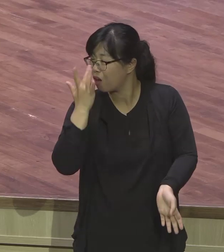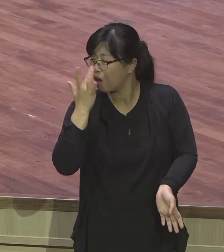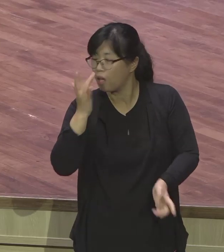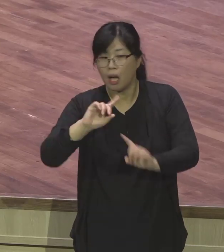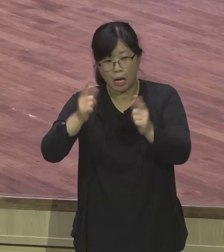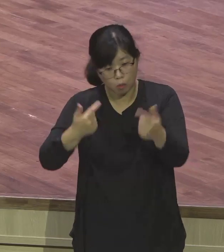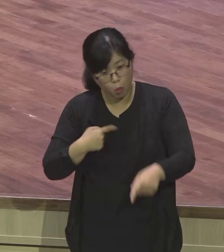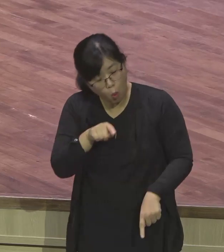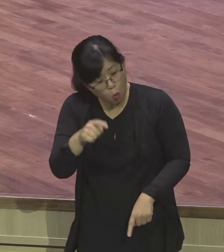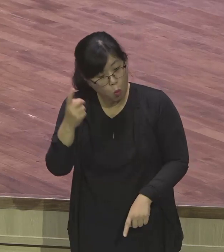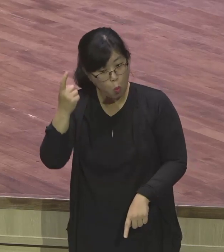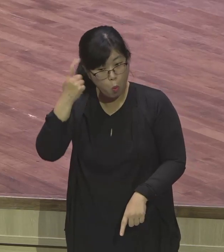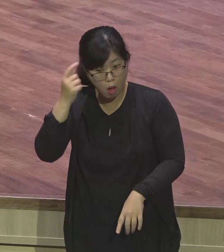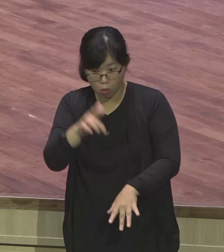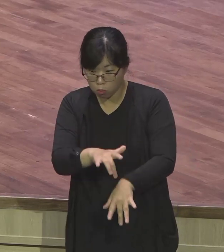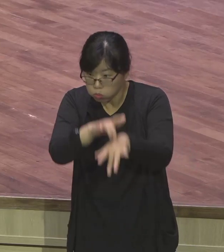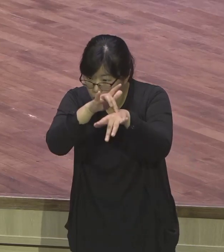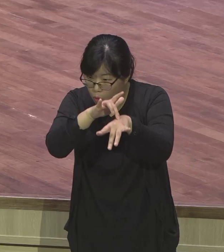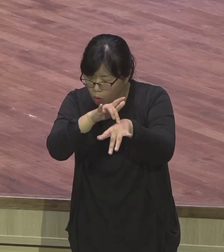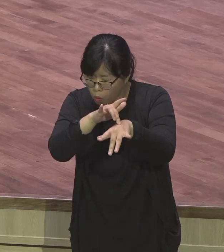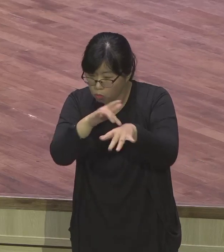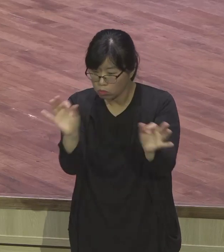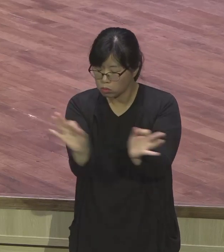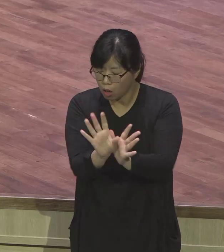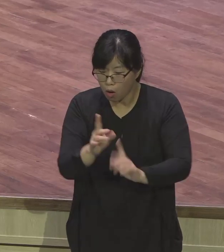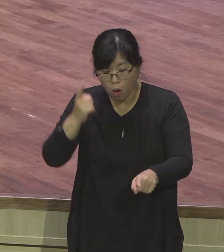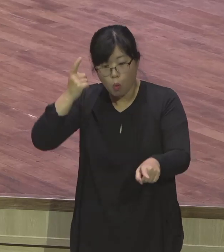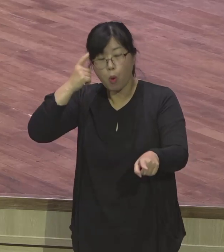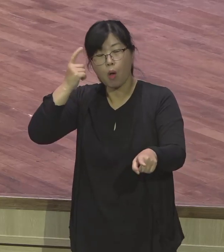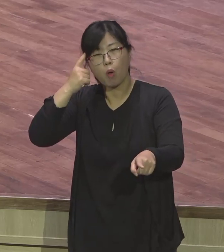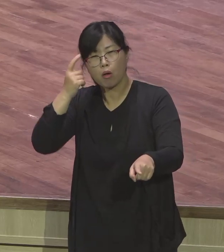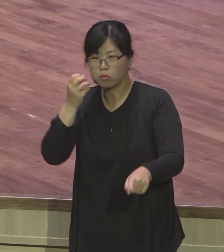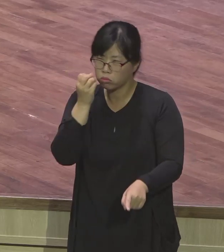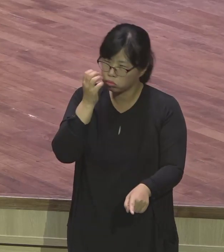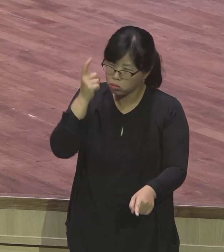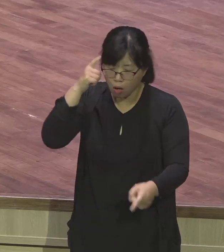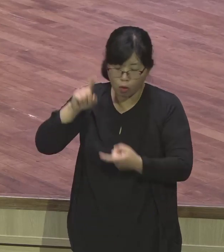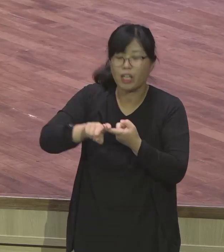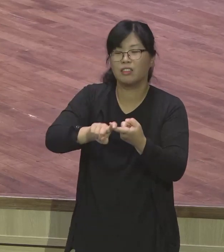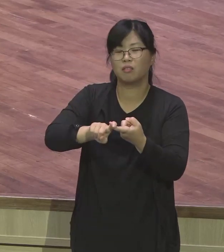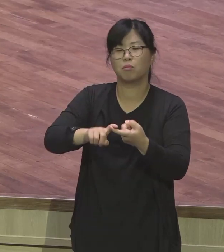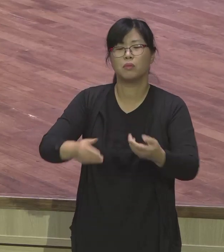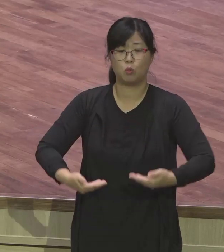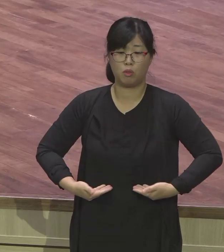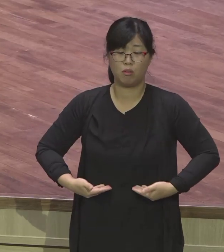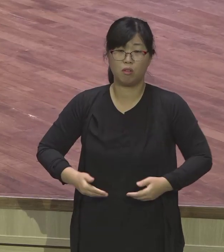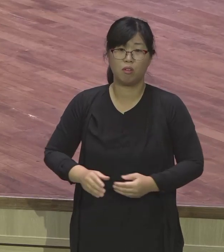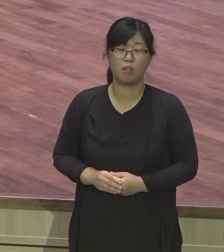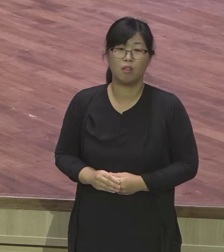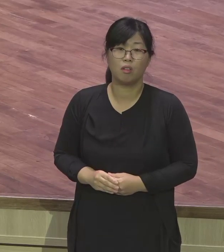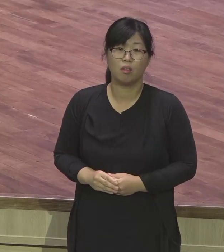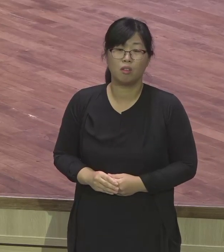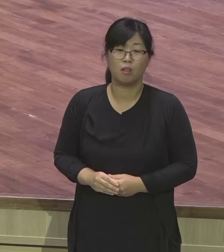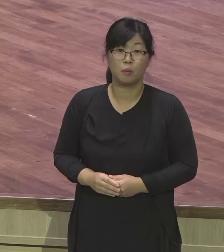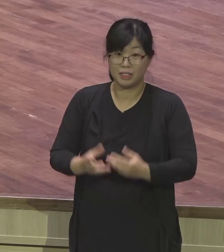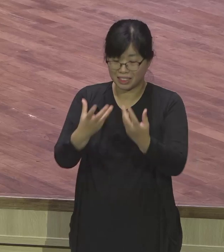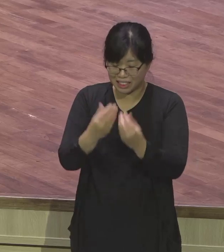그러니까 보이다가 안 보이는 분들이 있단 말이에요. 우리 장로님들 장로회 또 안수입사회 권사회